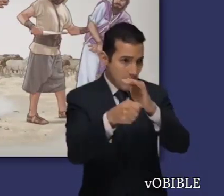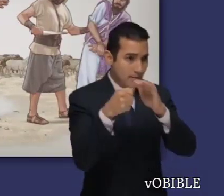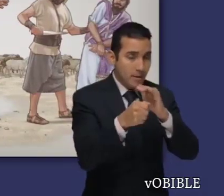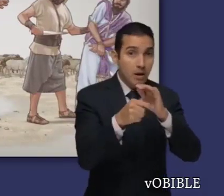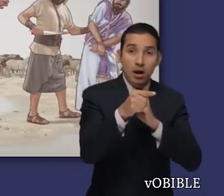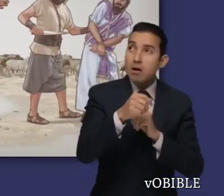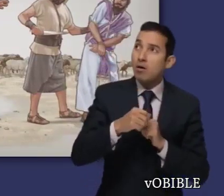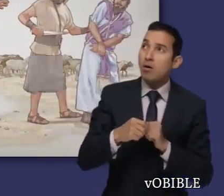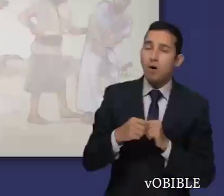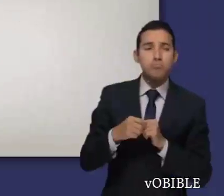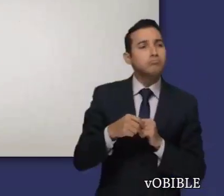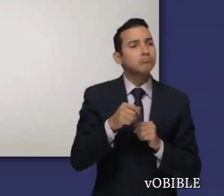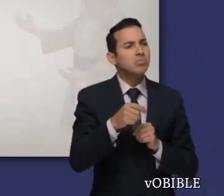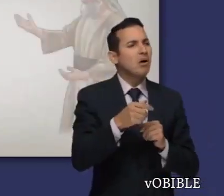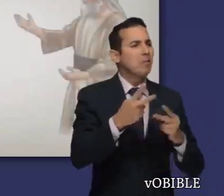ovejas y vacas.